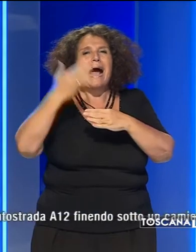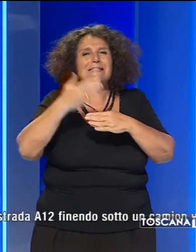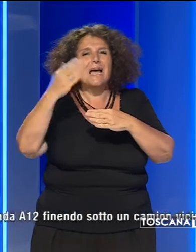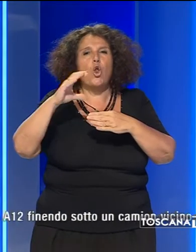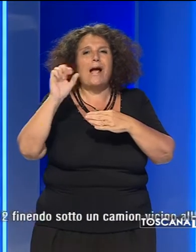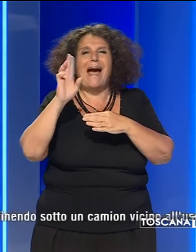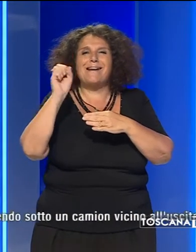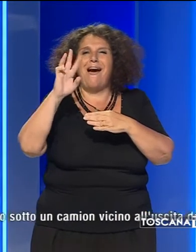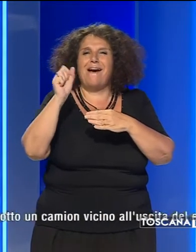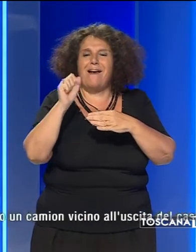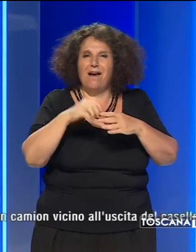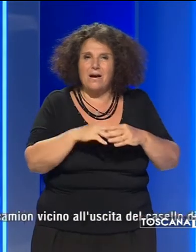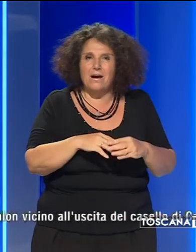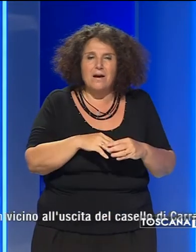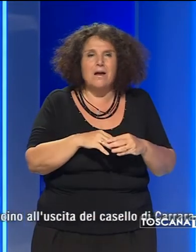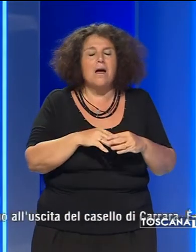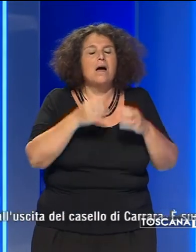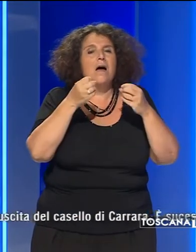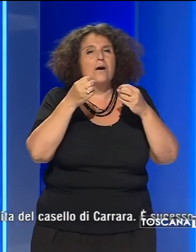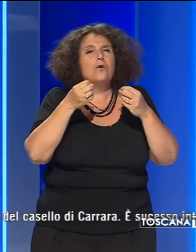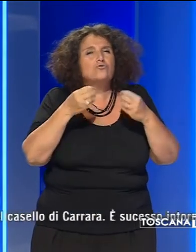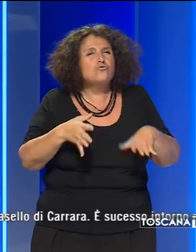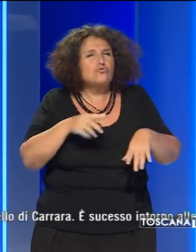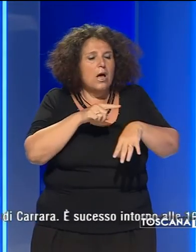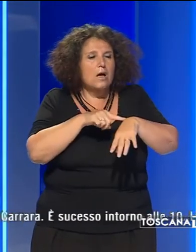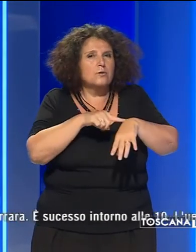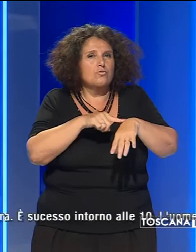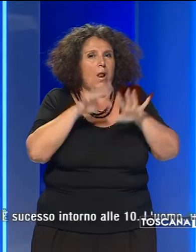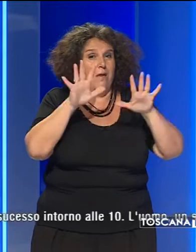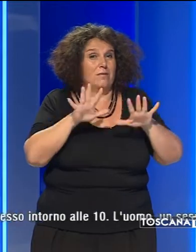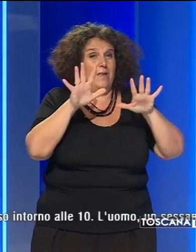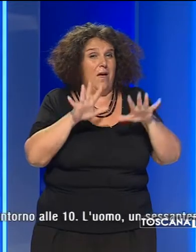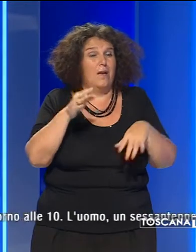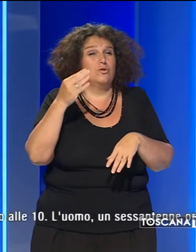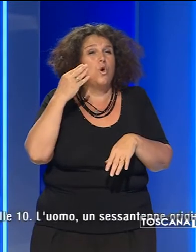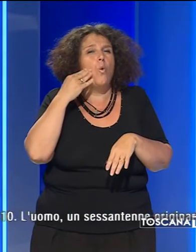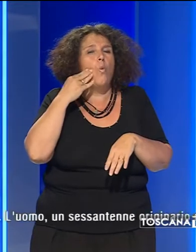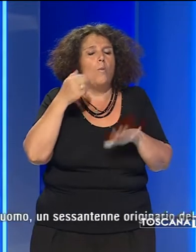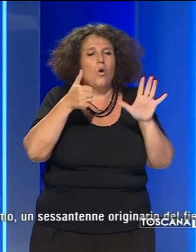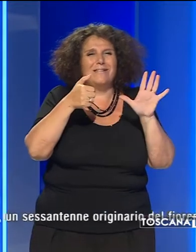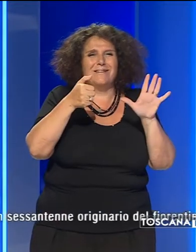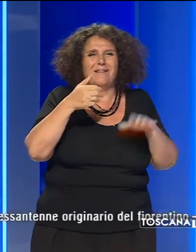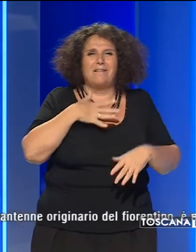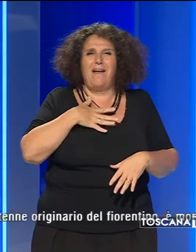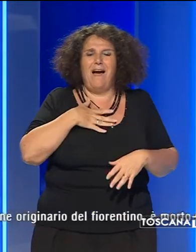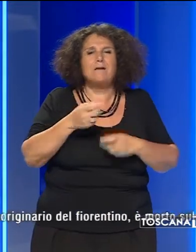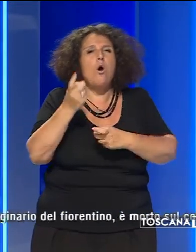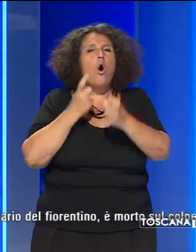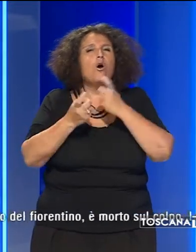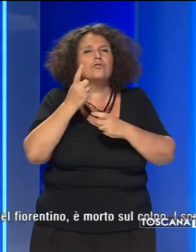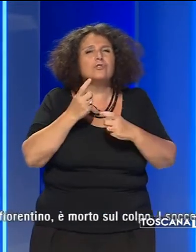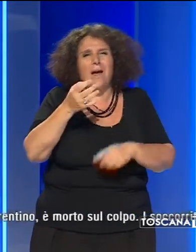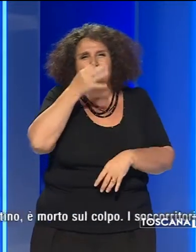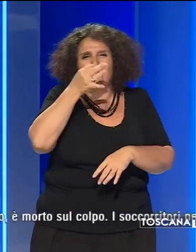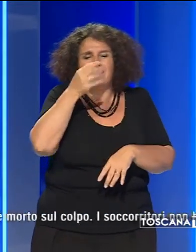Carrara. E' successo intorno alle 10. L'uomo, un sessantenne originario del